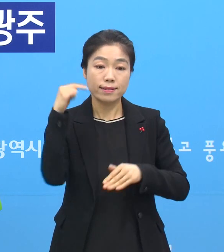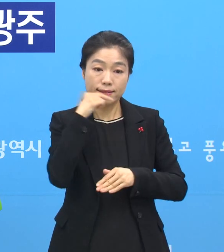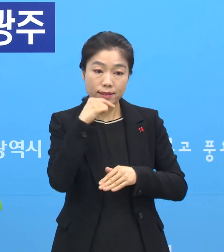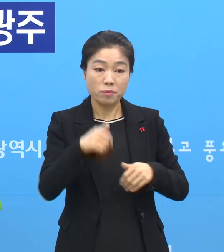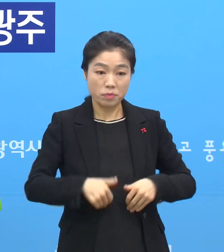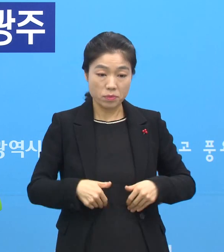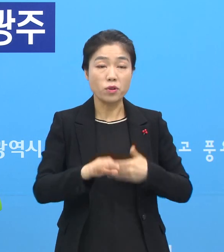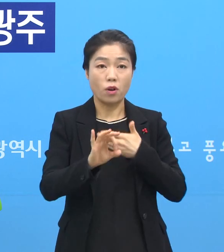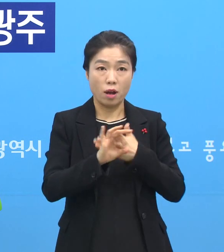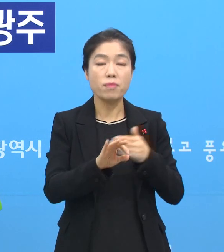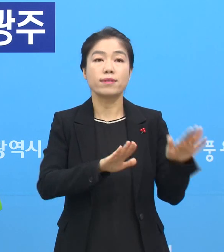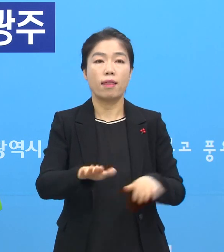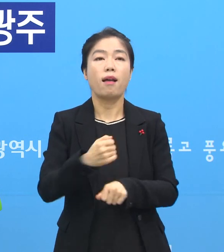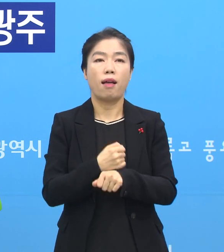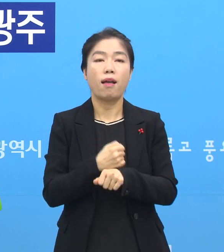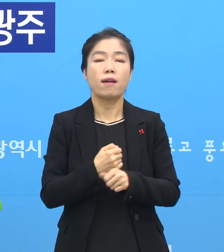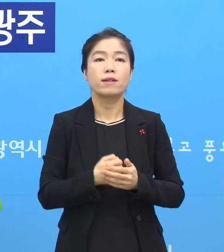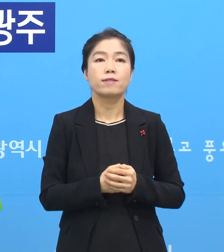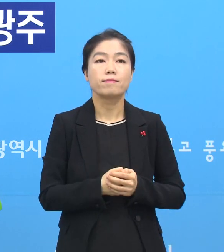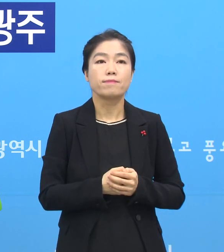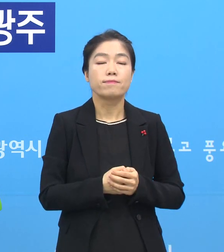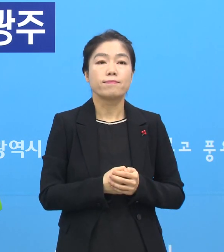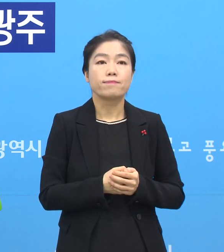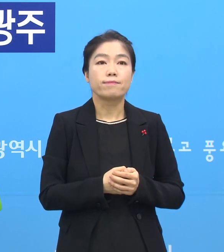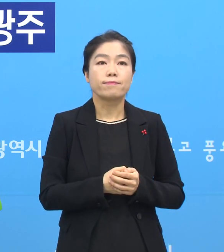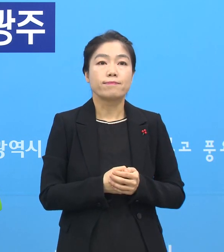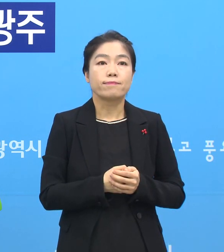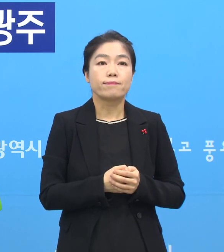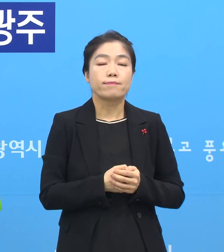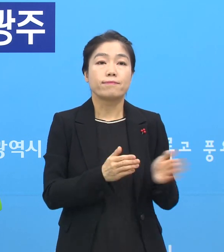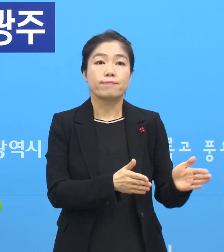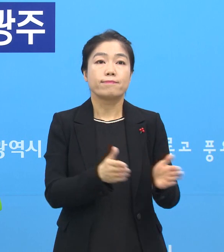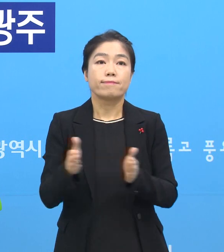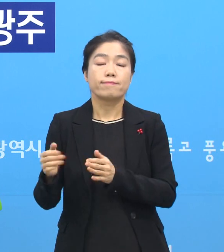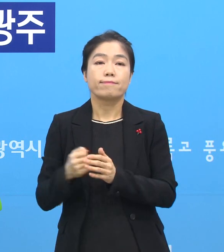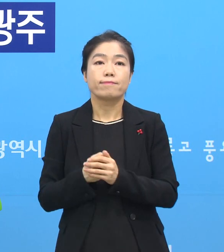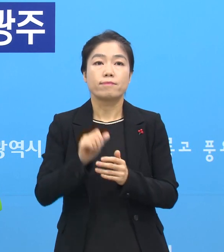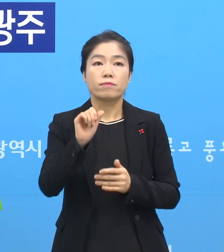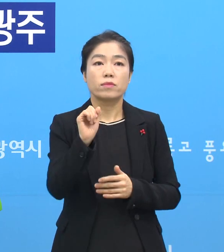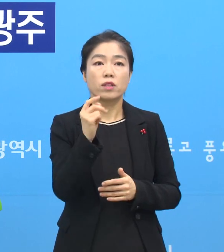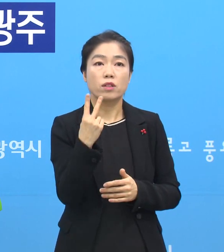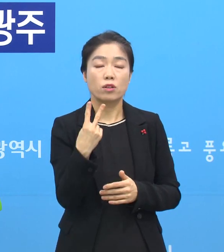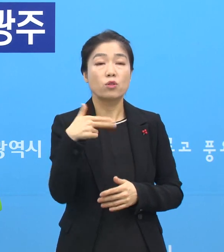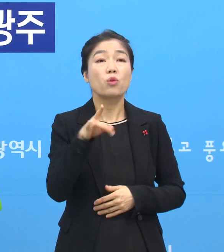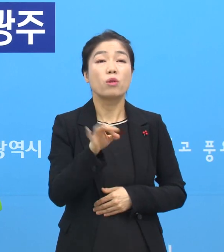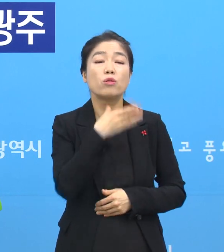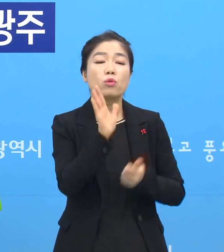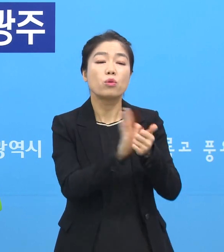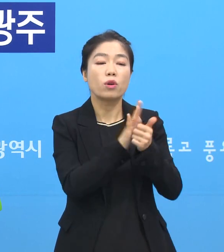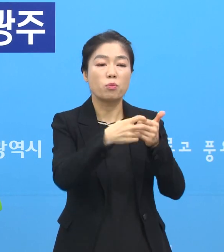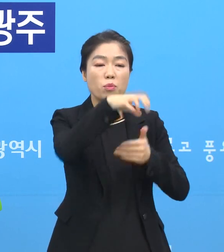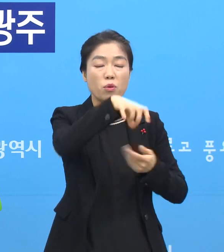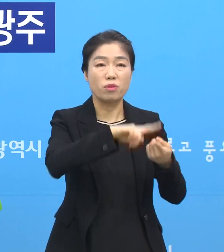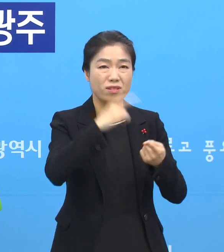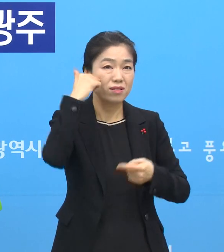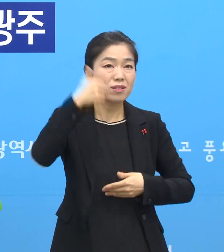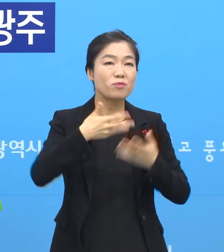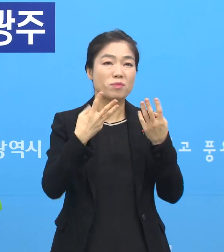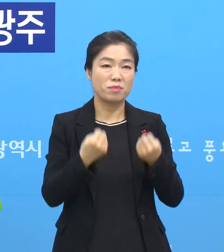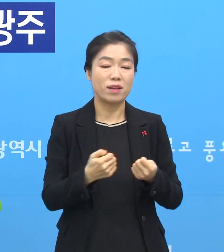조치가 필요하다면 진행하도록 하겠습니다. 다음은 전부 효종 요양병원에 대한 내용인데요.